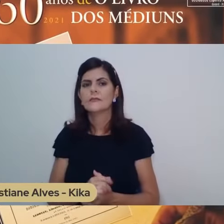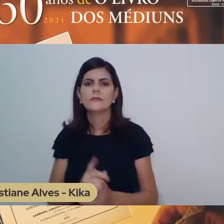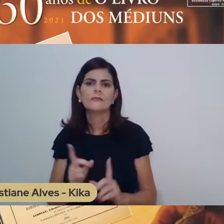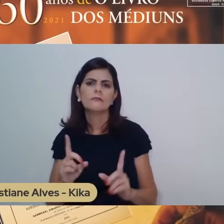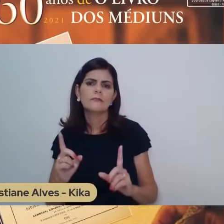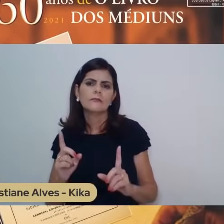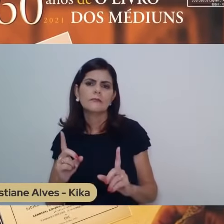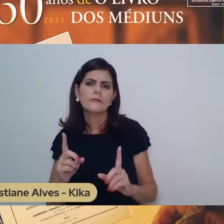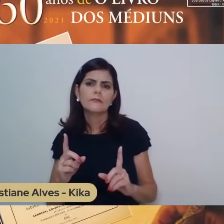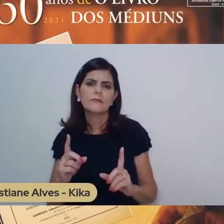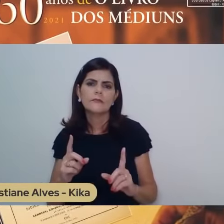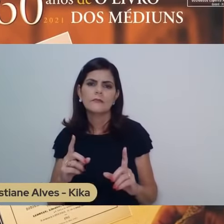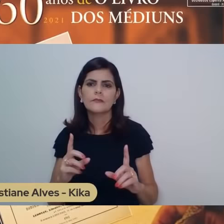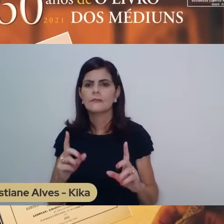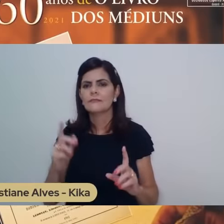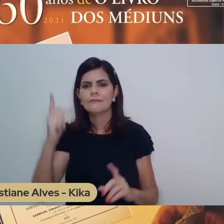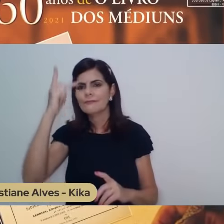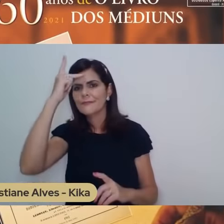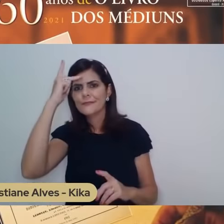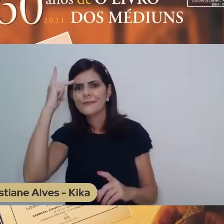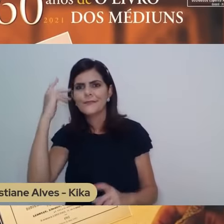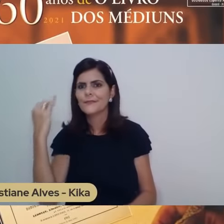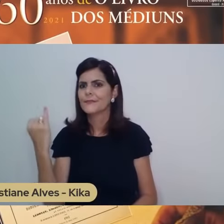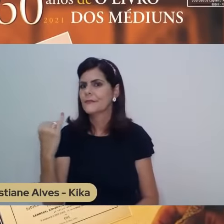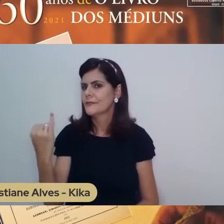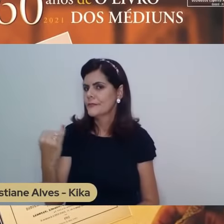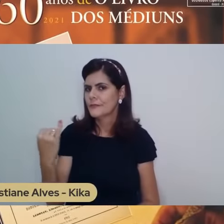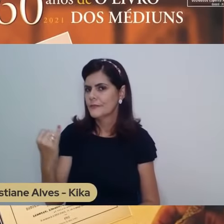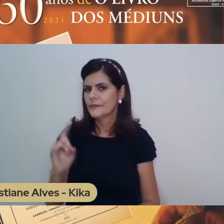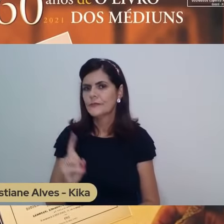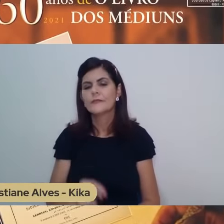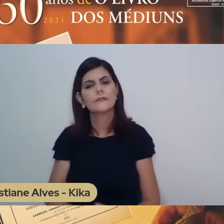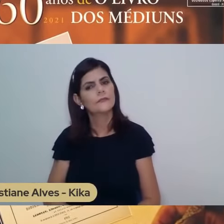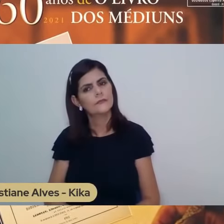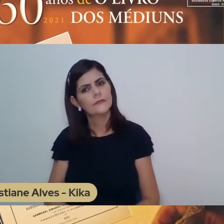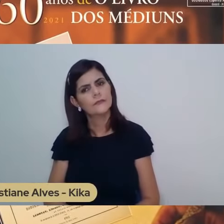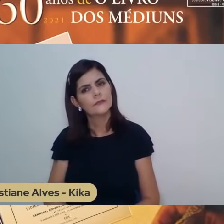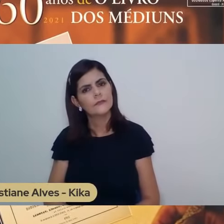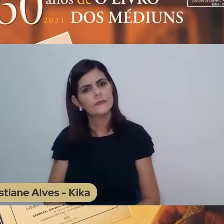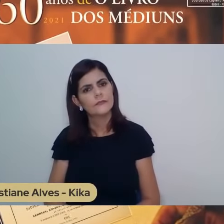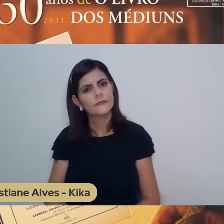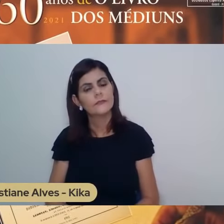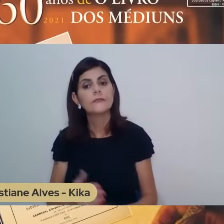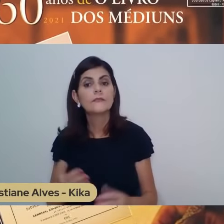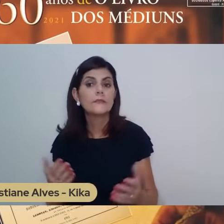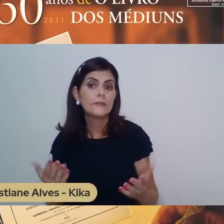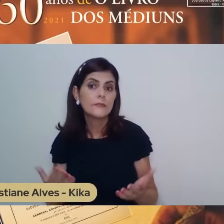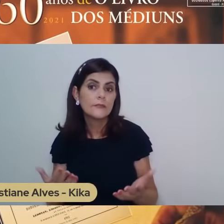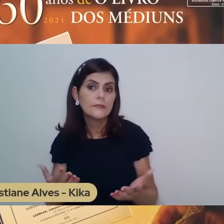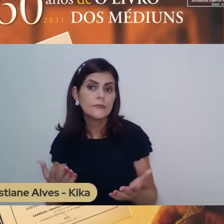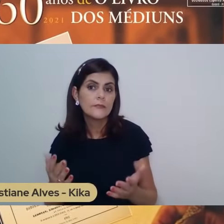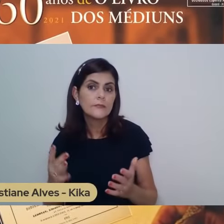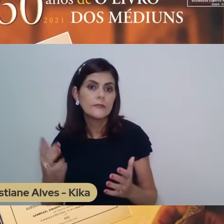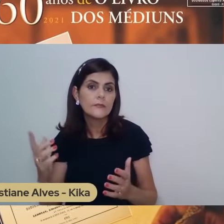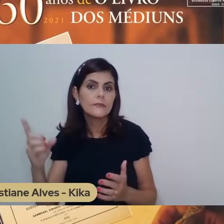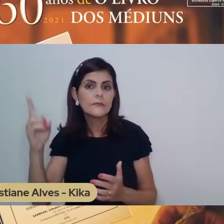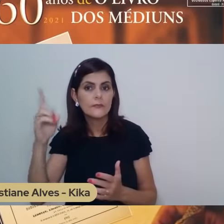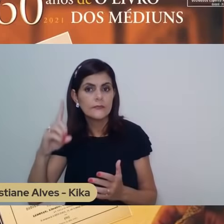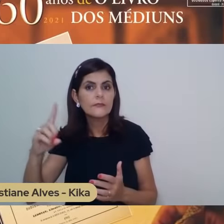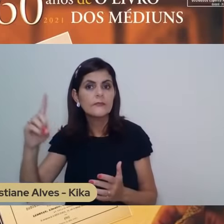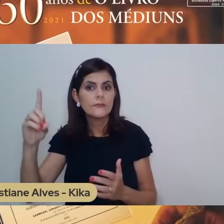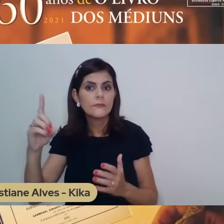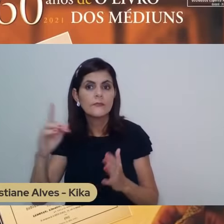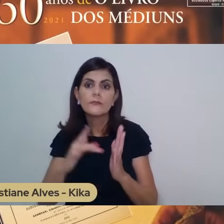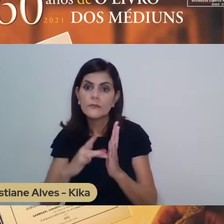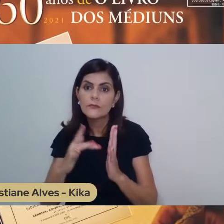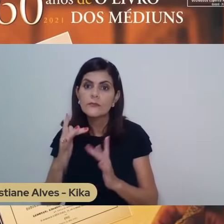missionários, raríssimos são esses mas que ainda assim Deus nos confiou, Jesus nos confiou